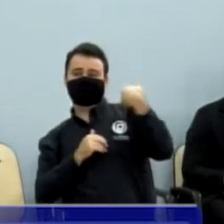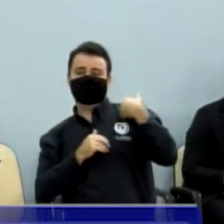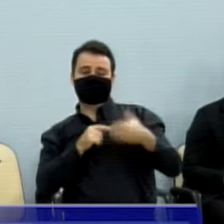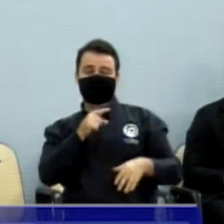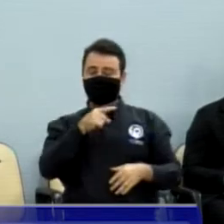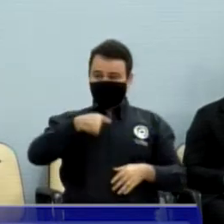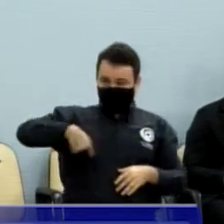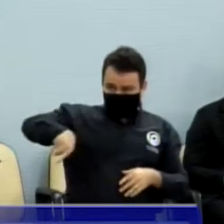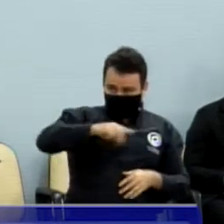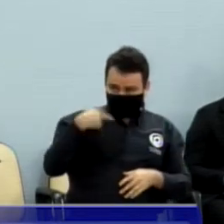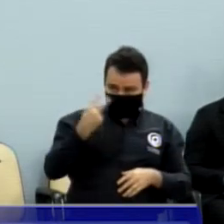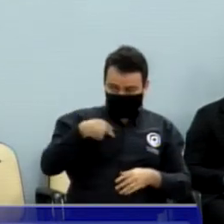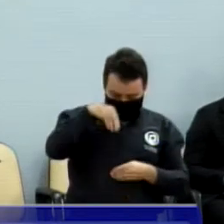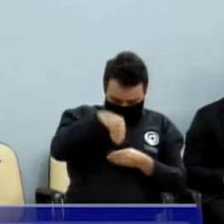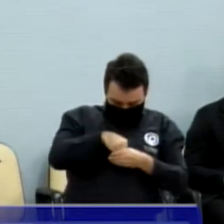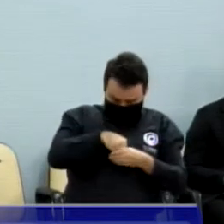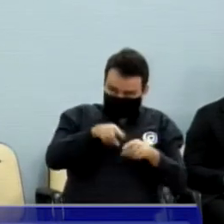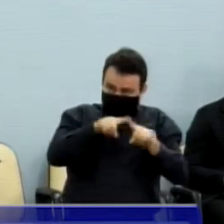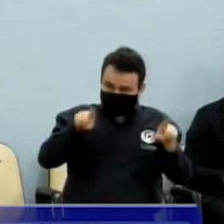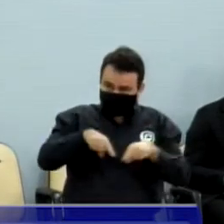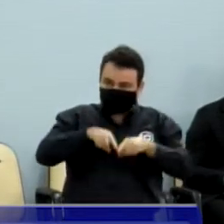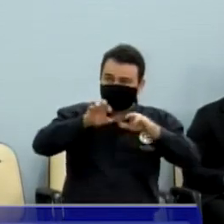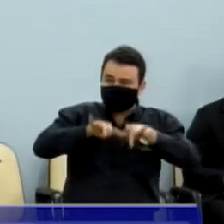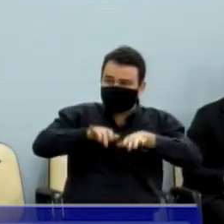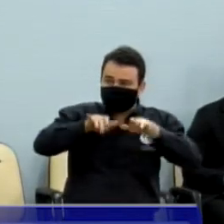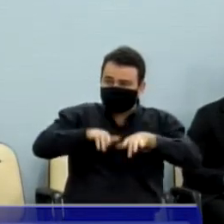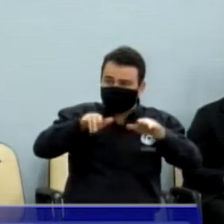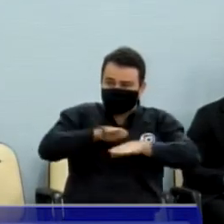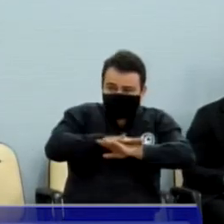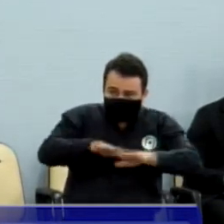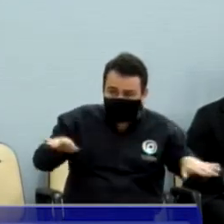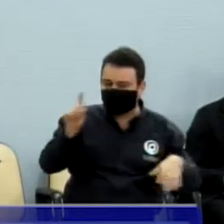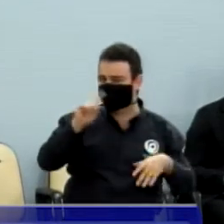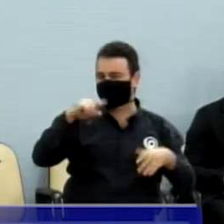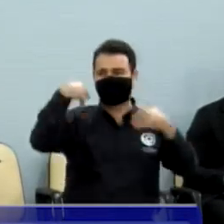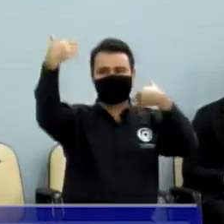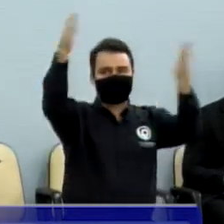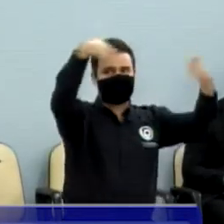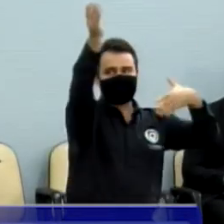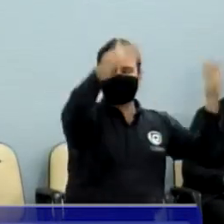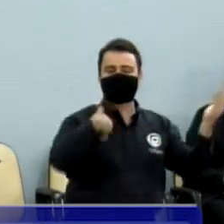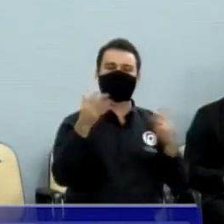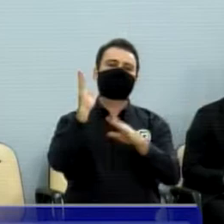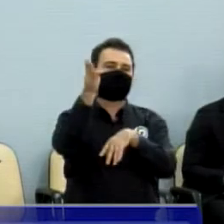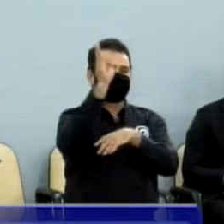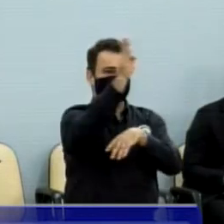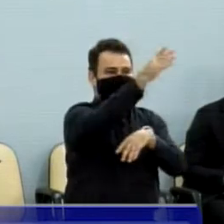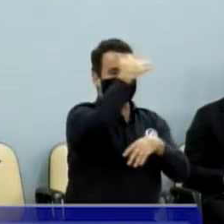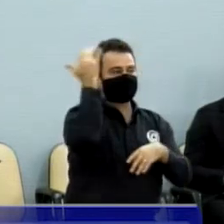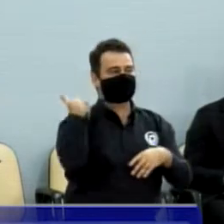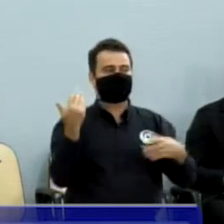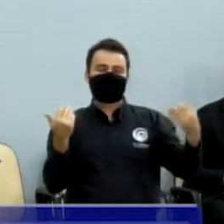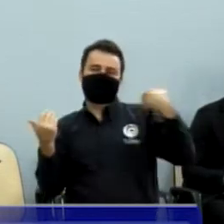de rua, o nosso gabinete é na rua, então a população nos cobra. Eu queria agradecer o requerimento